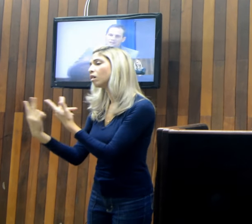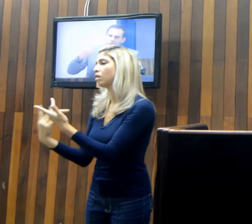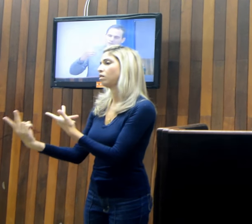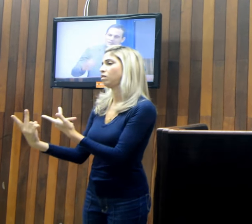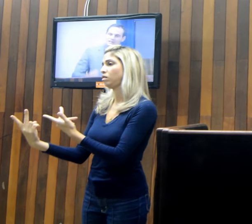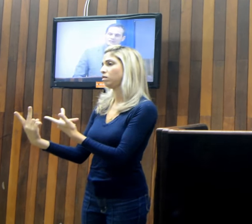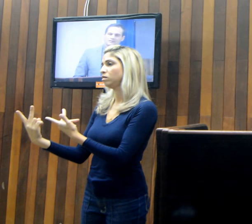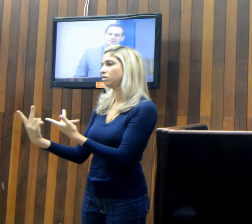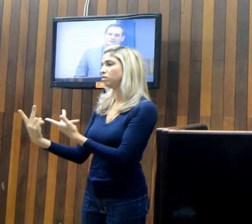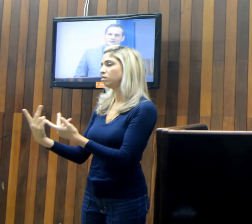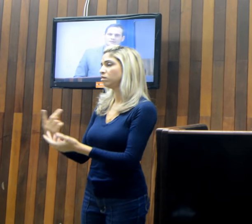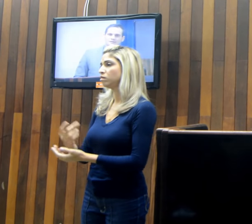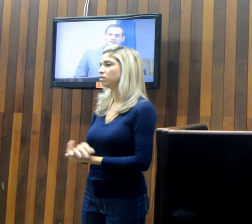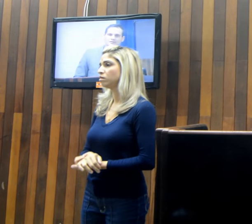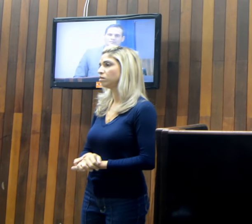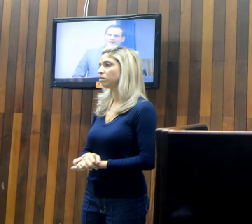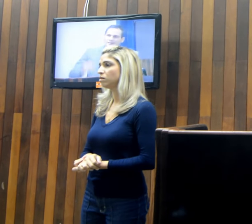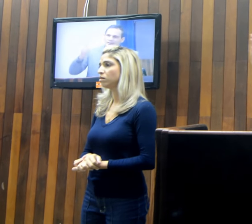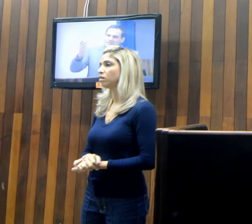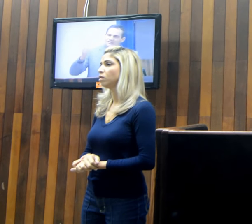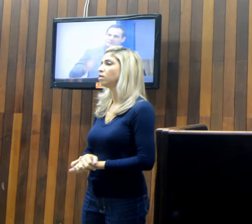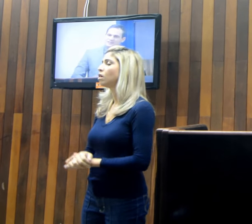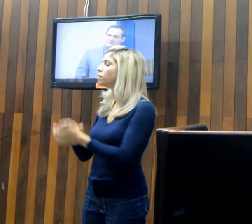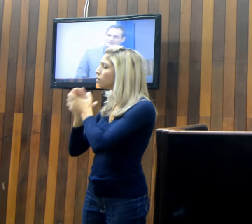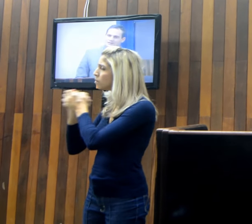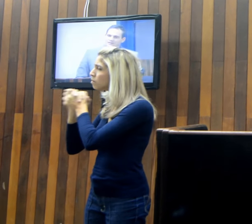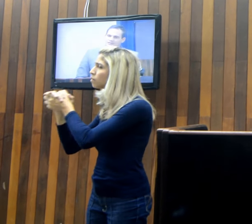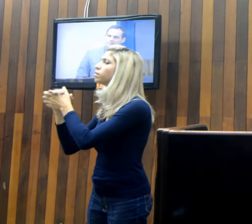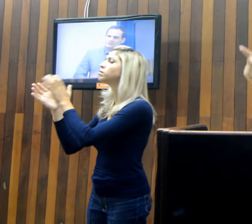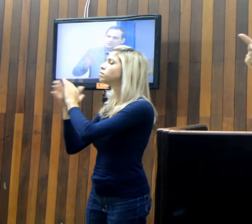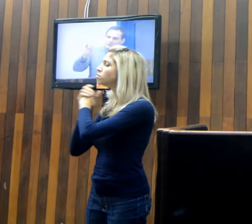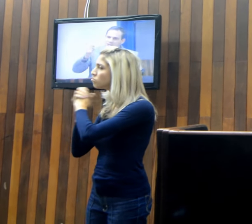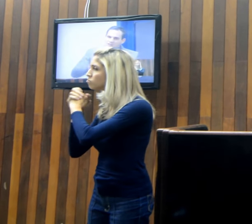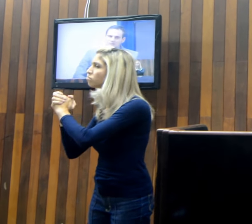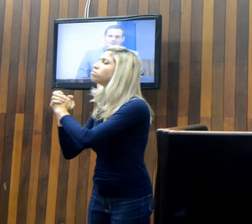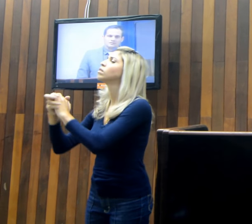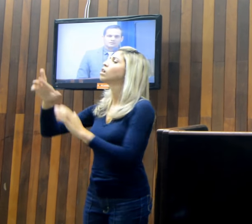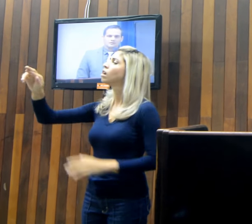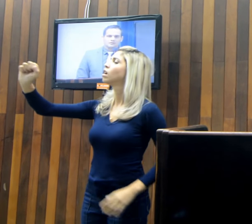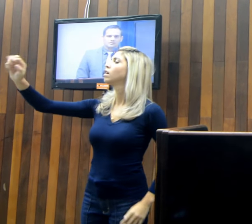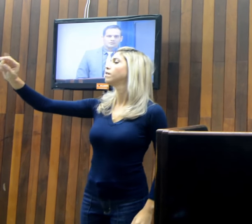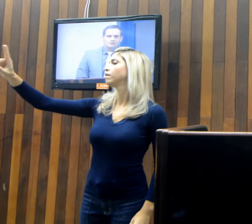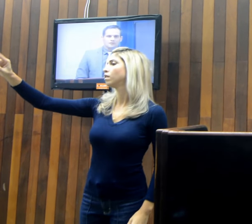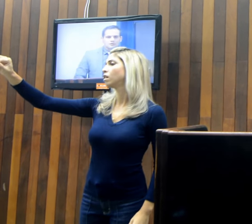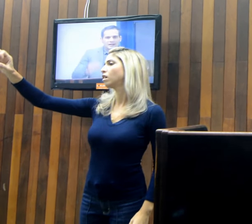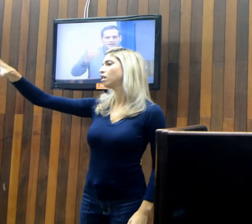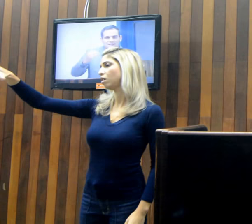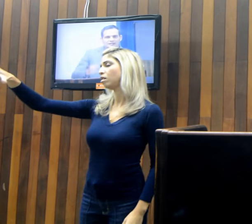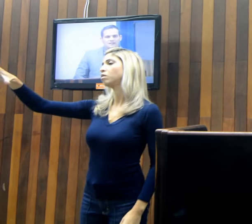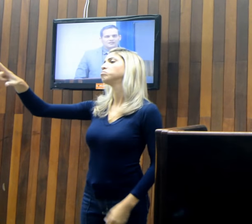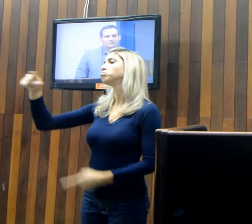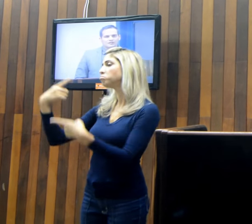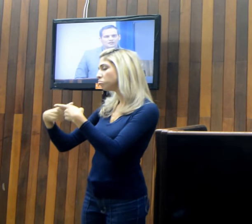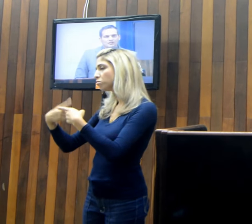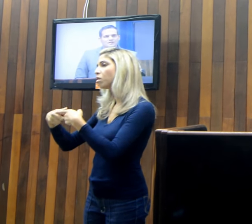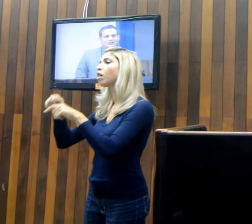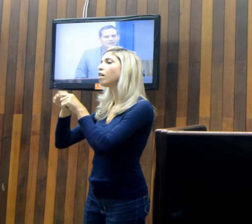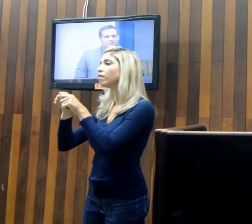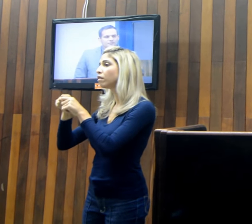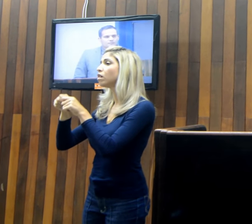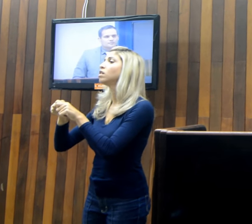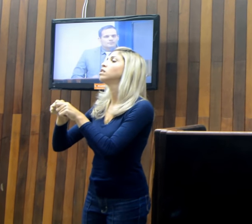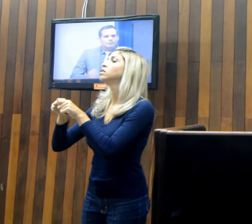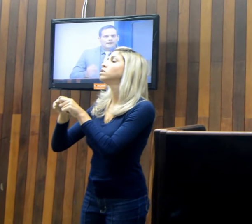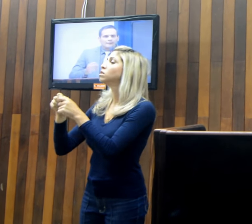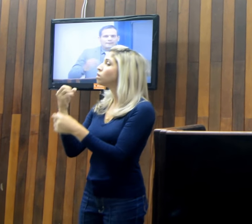que é do poder. Parabéns, Rafael Peçanha, pelo seu modelo. Eu quero aqui estar